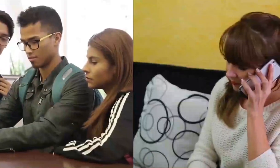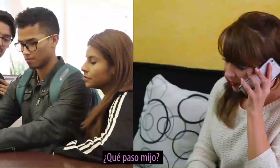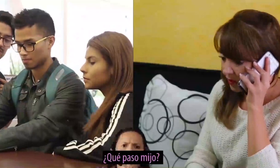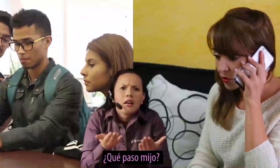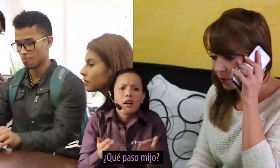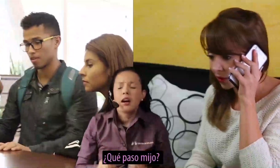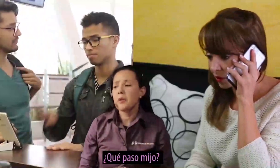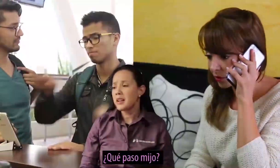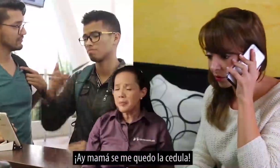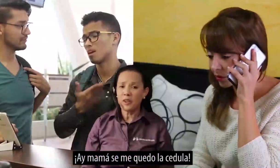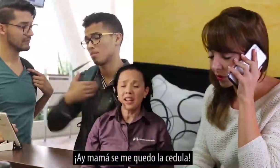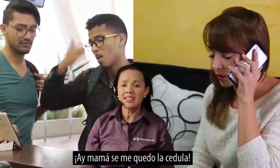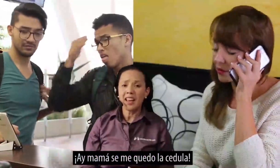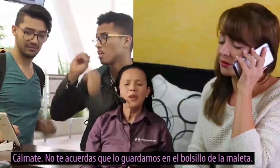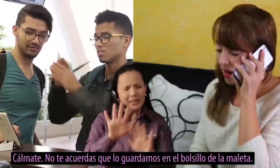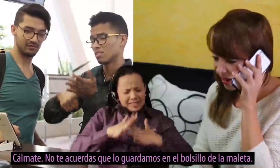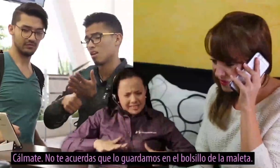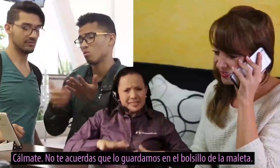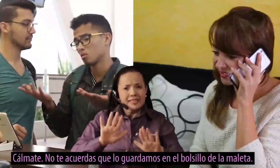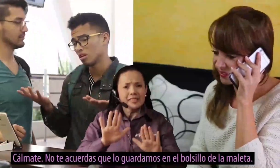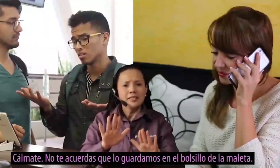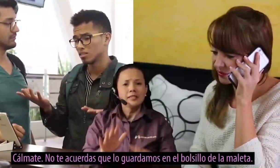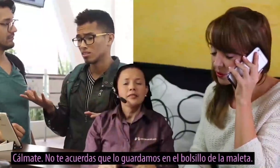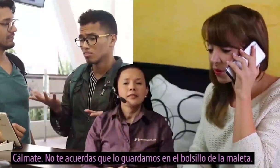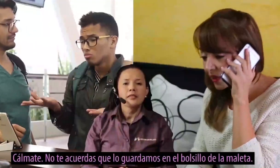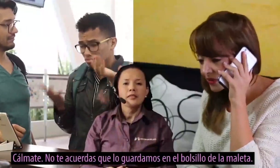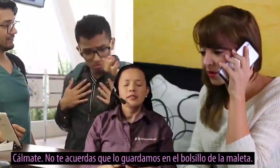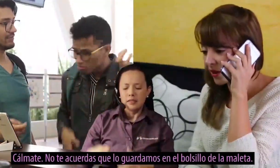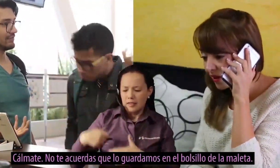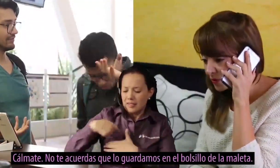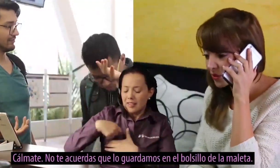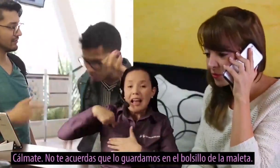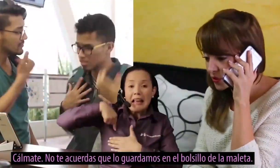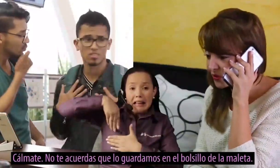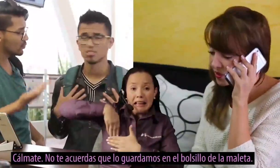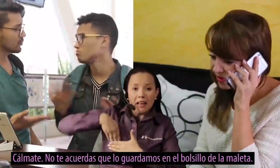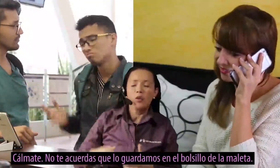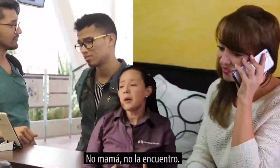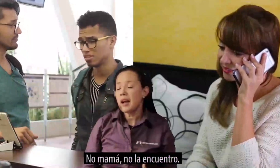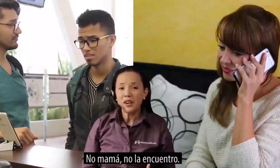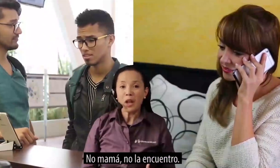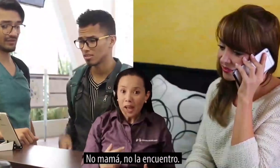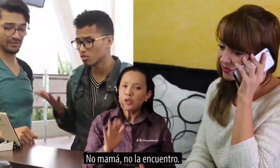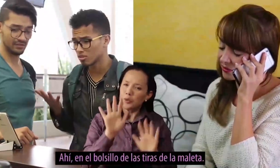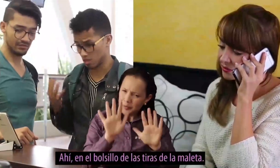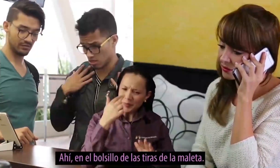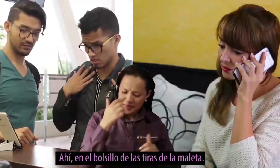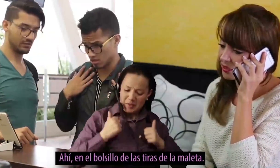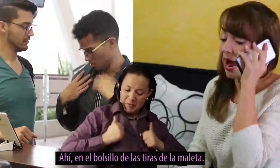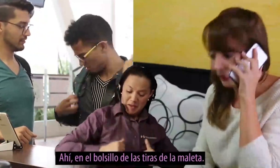¿qué pasó, mi? ay mamá, se me quedó la cédula cálmate no te acuerdas que lo guardamos en el bolsillo de la maleta no mamá,